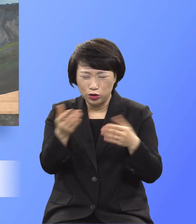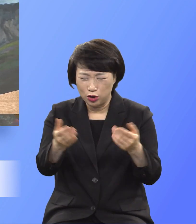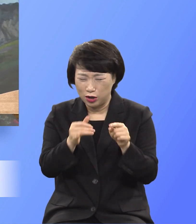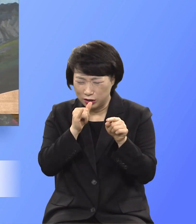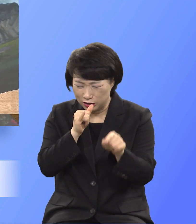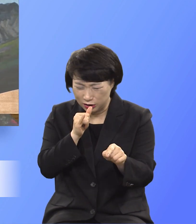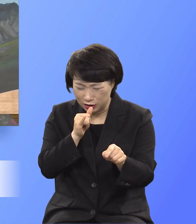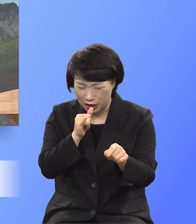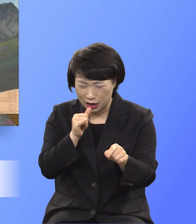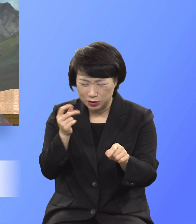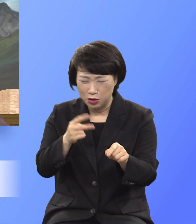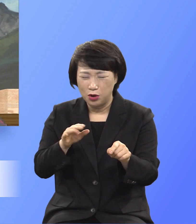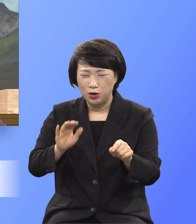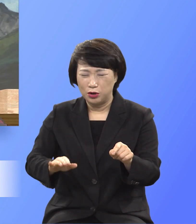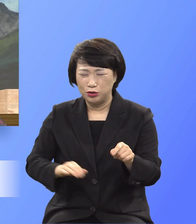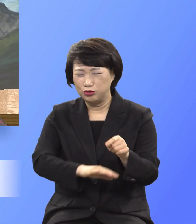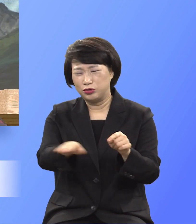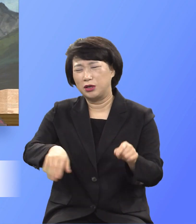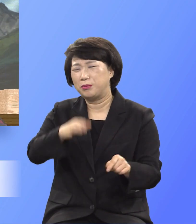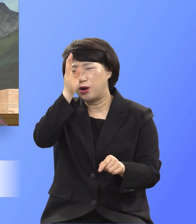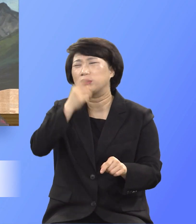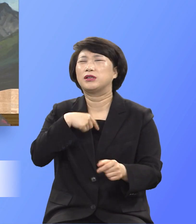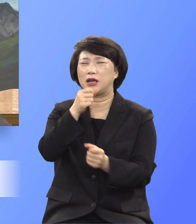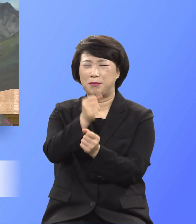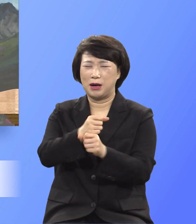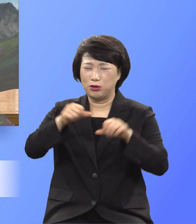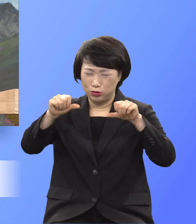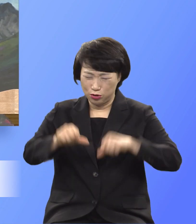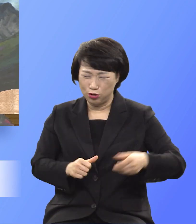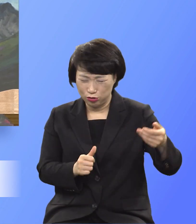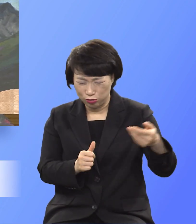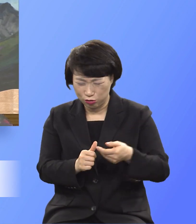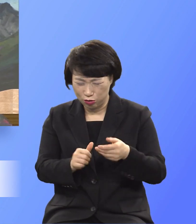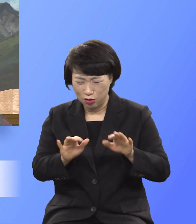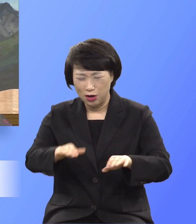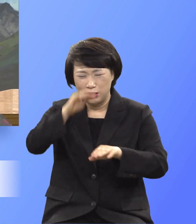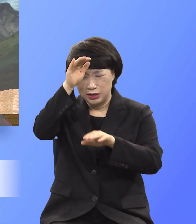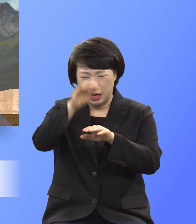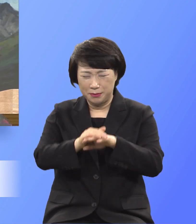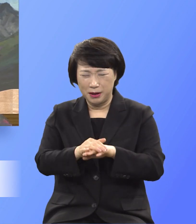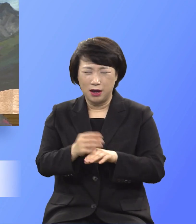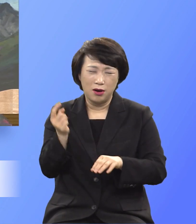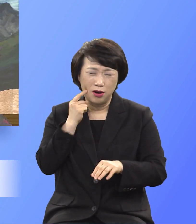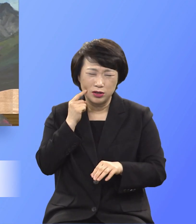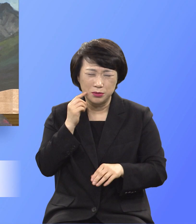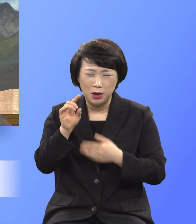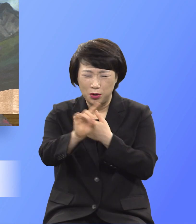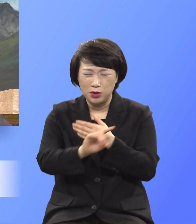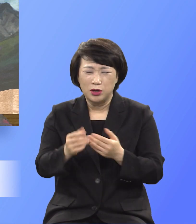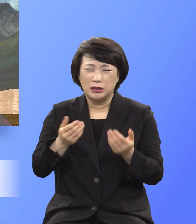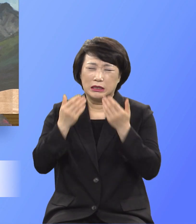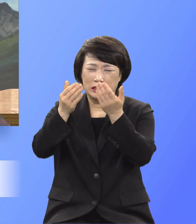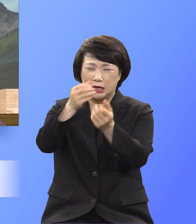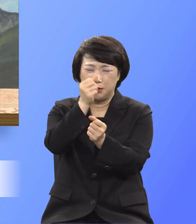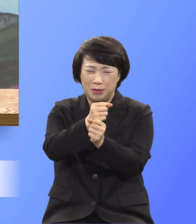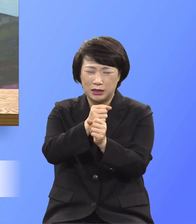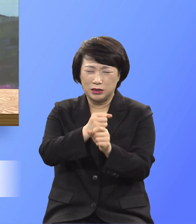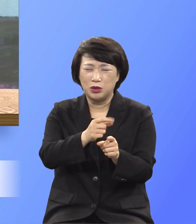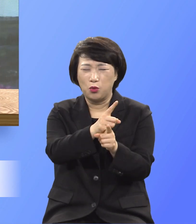그리고 병들게 하고 저주하고 예배를 가식과 애식으로 드리게 만드는 원수야